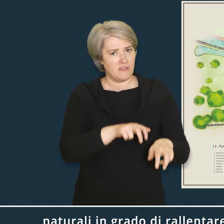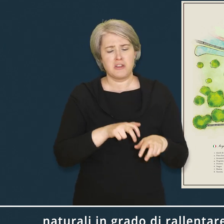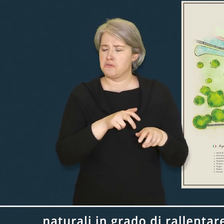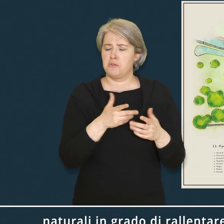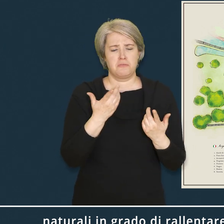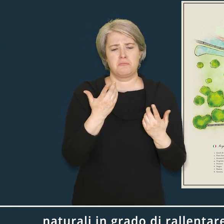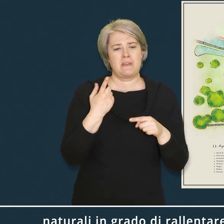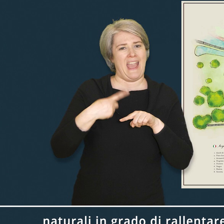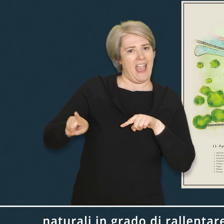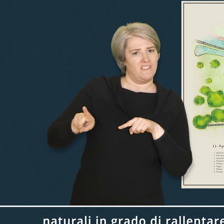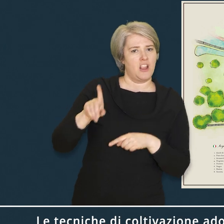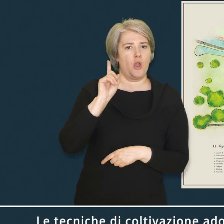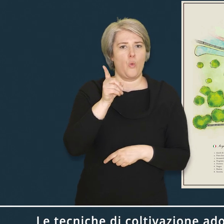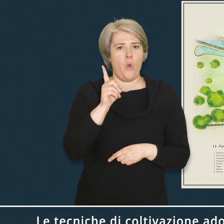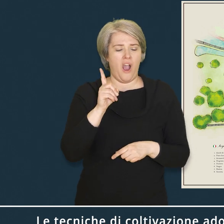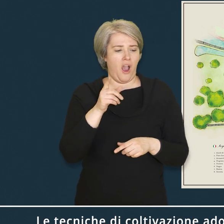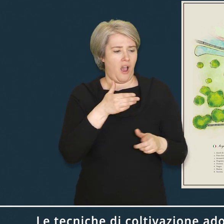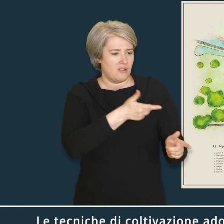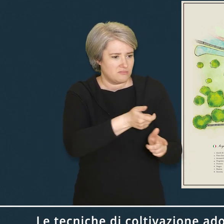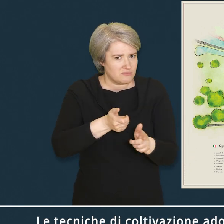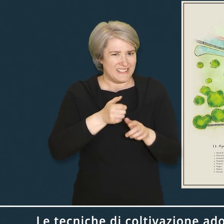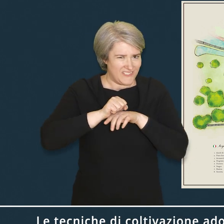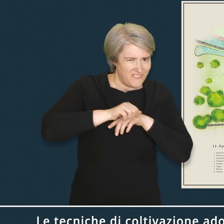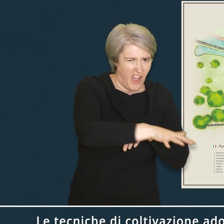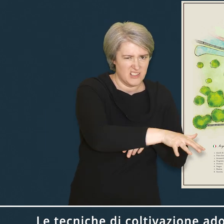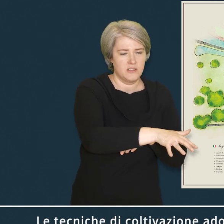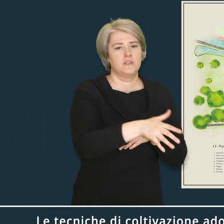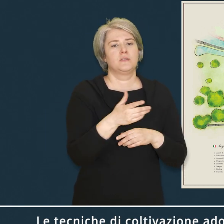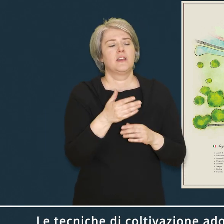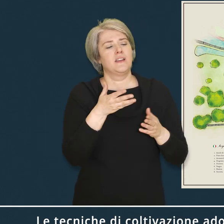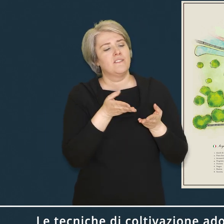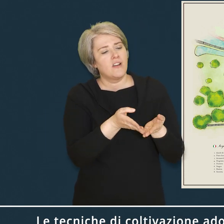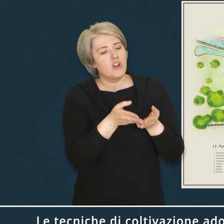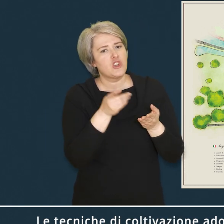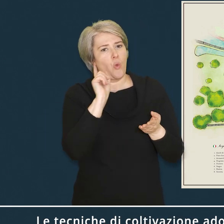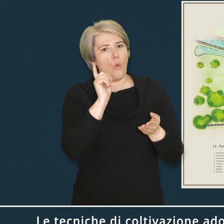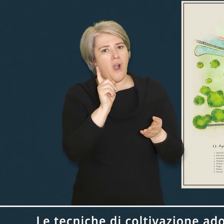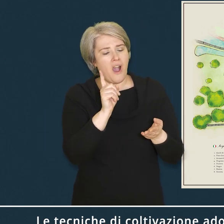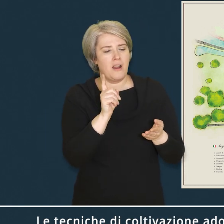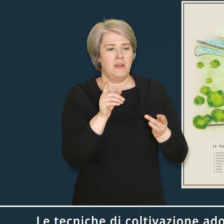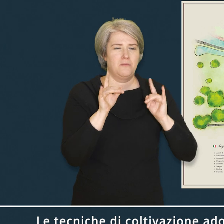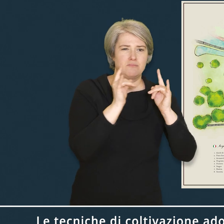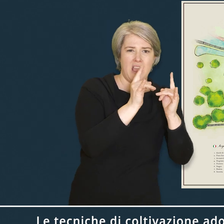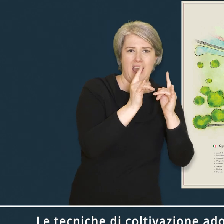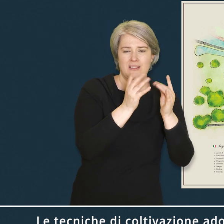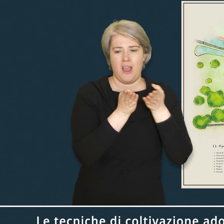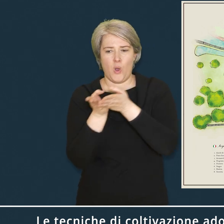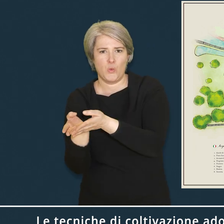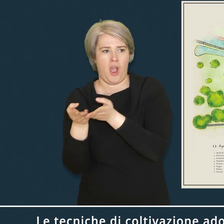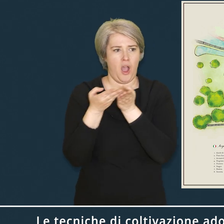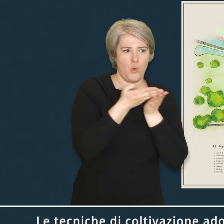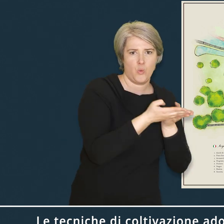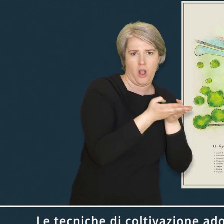attaccano le piante Le tecniche di coltivazione adottate escludono quindi trattamenti invasivi